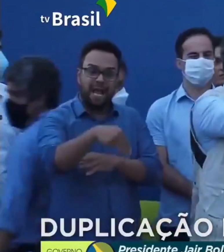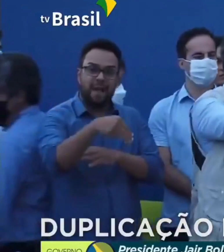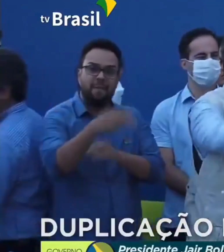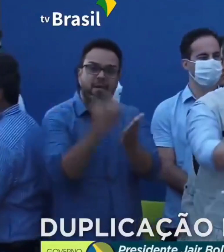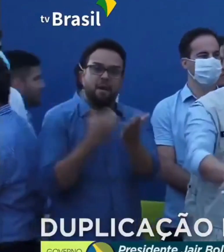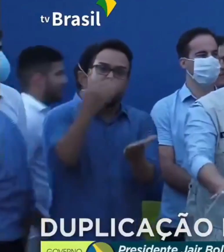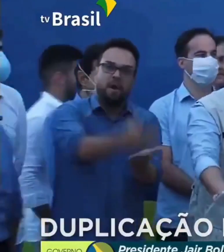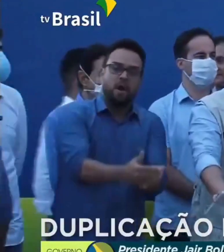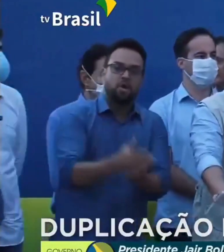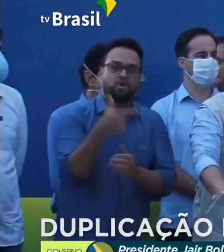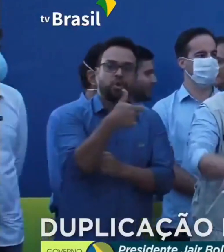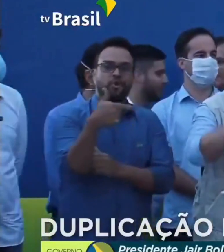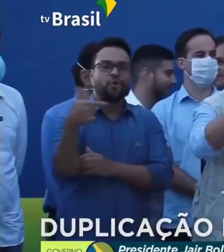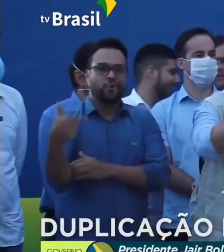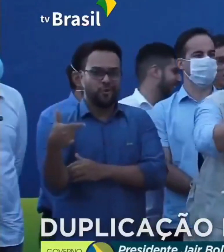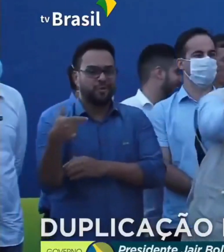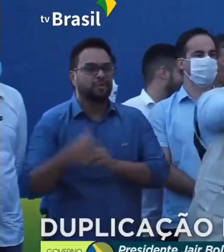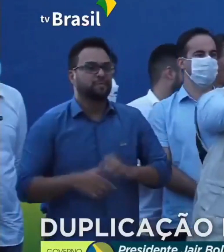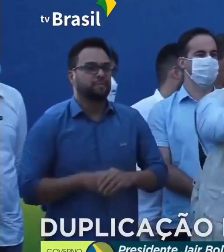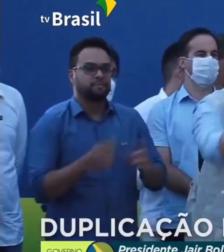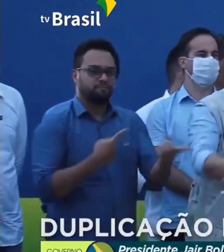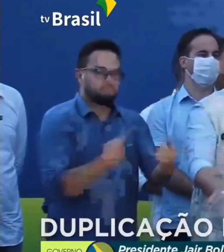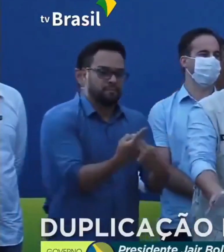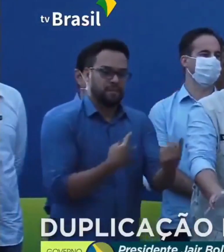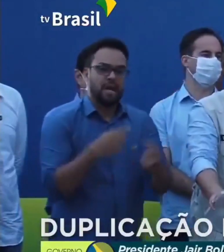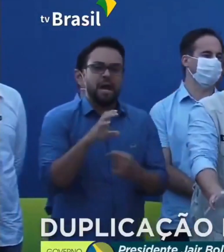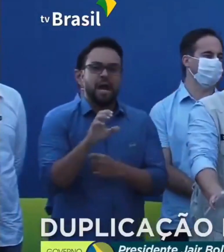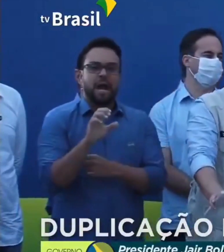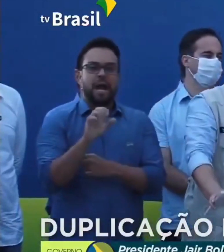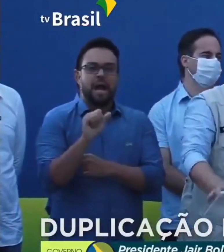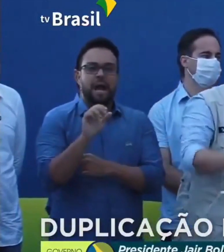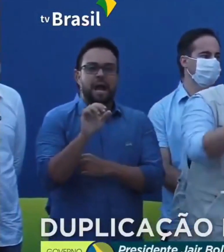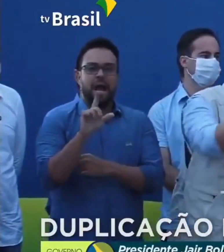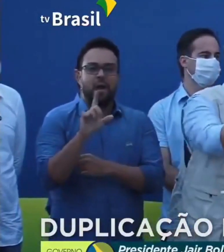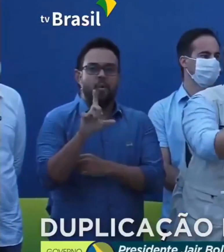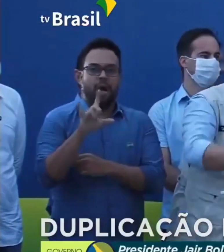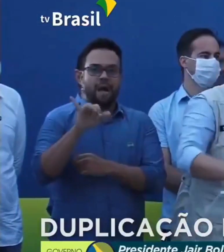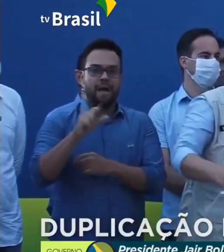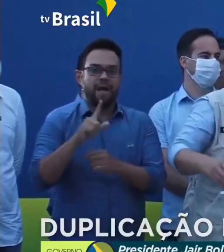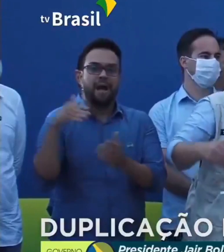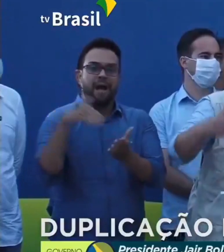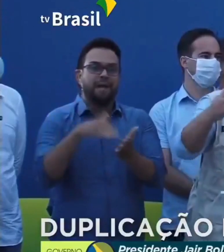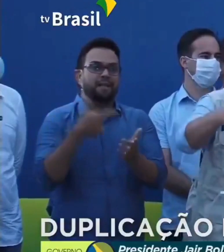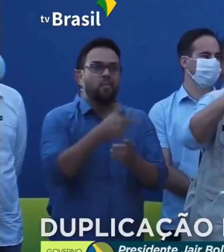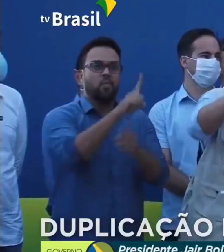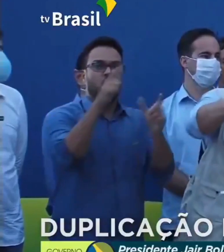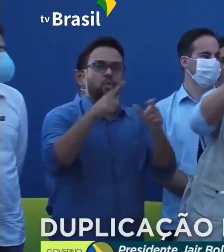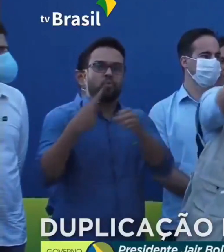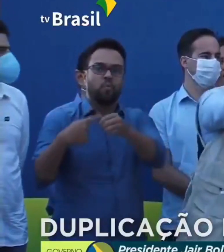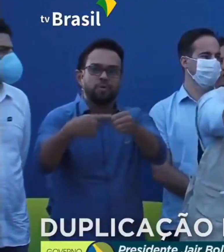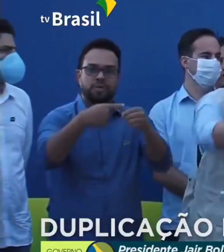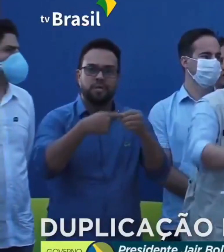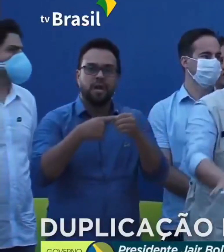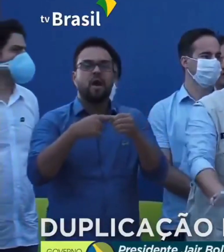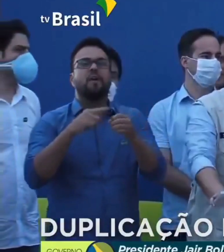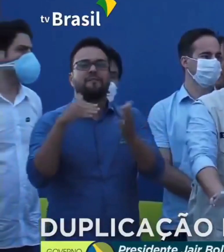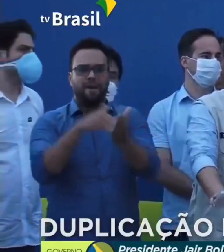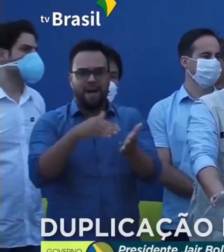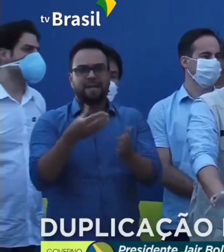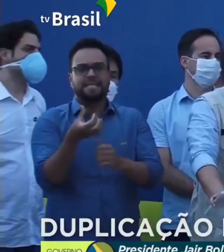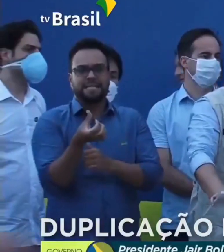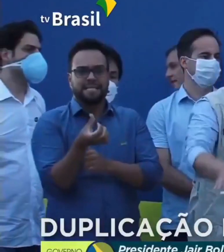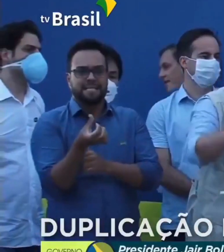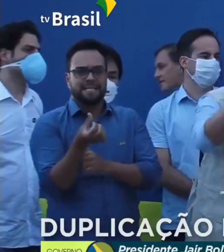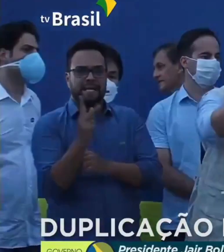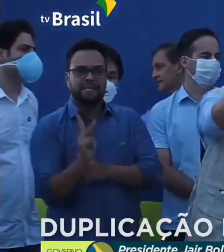aqui na 222, nesse trecho de Calcaia para Pecém. Até junho a gente libera mais seis, sete quilômetros.